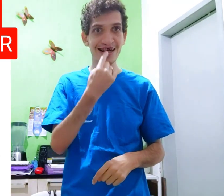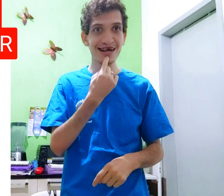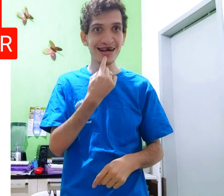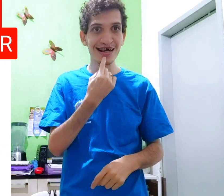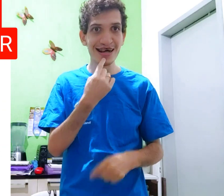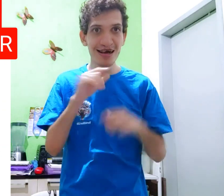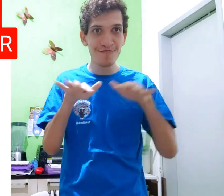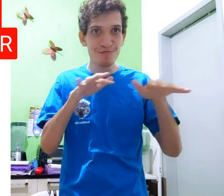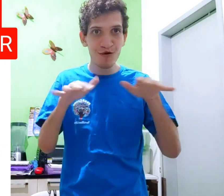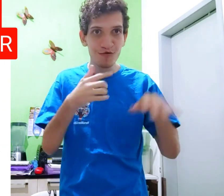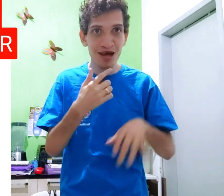movimenta assim, ó.